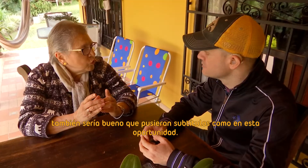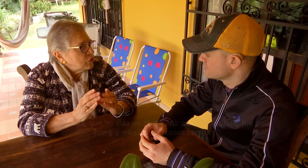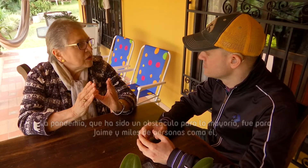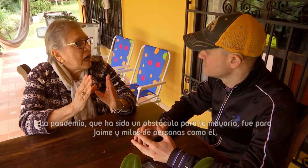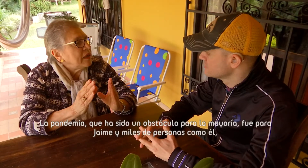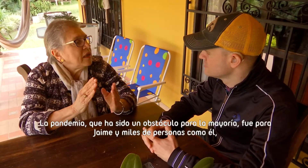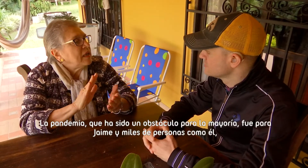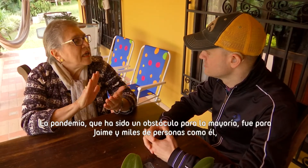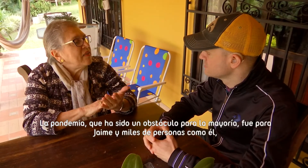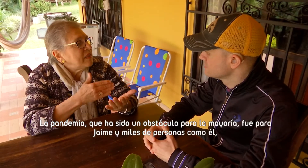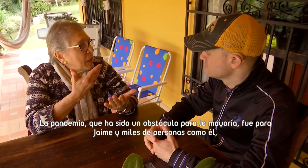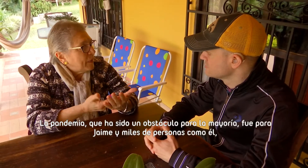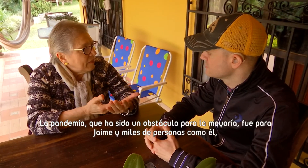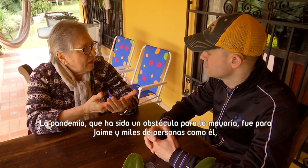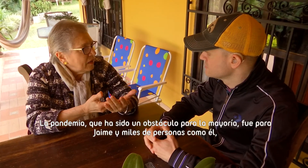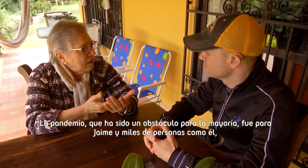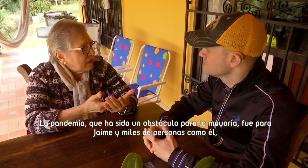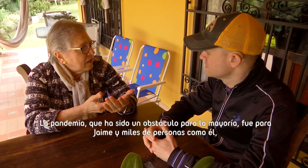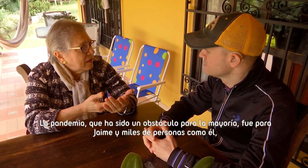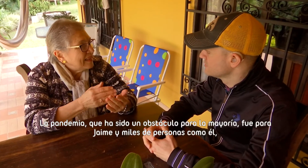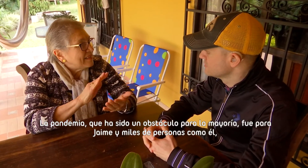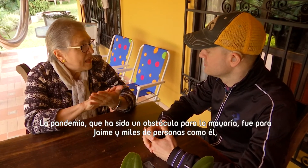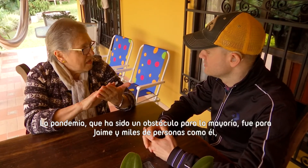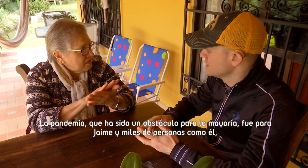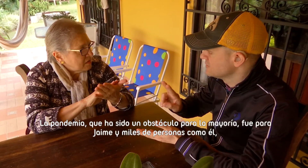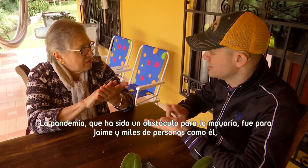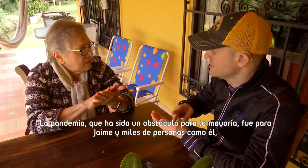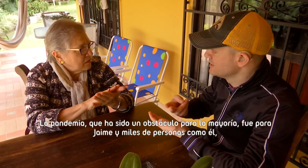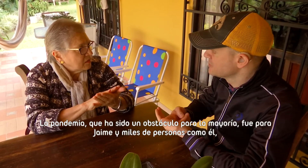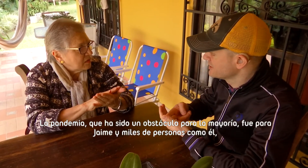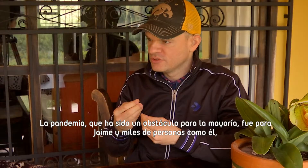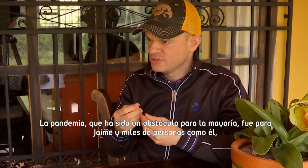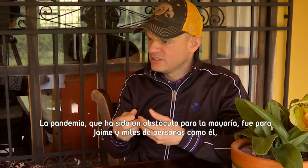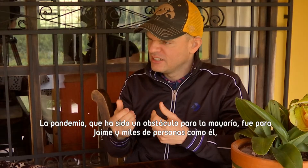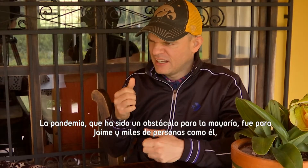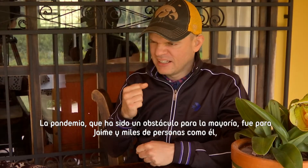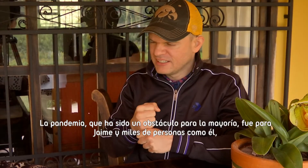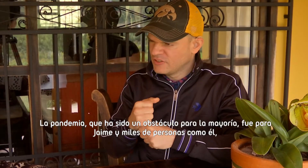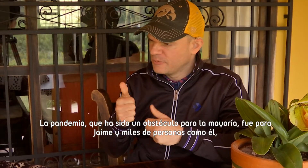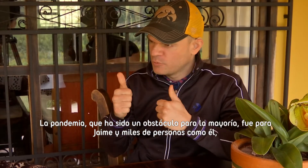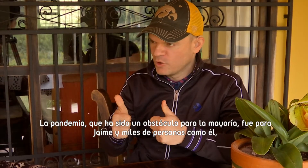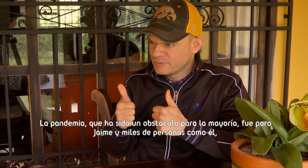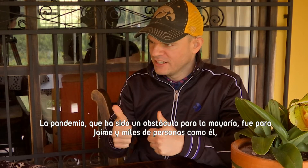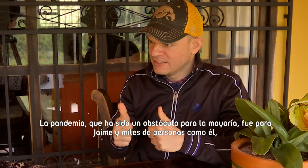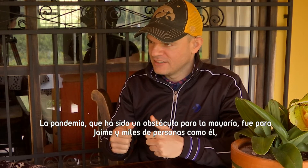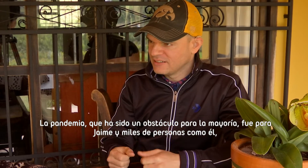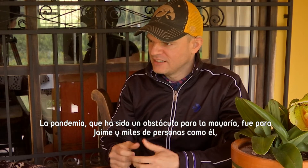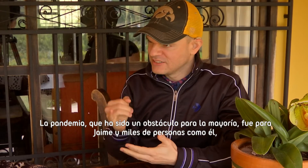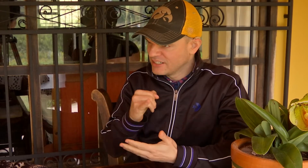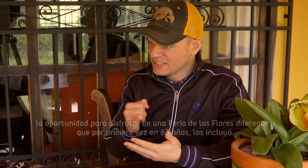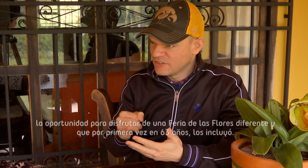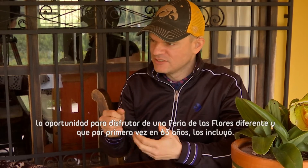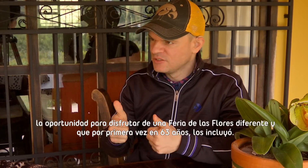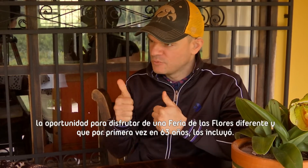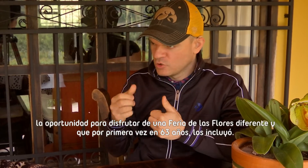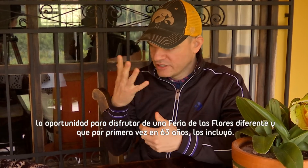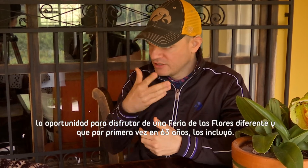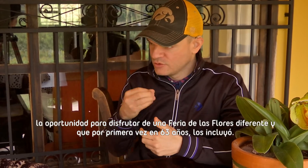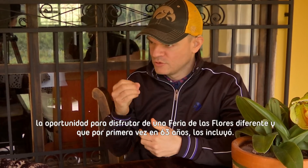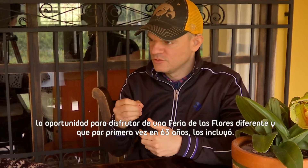La pandemia, que ha sido un obstáculo para la mayoría, fue para Jaime y para miles de personas como él la oportunidad de disfrutar de